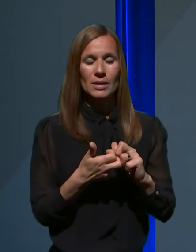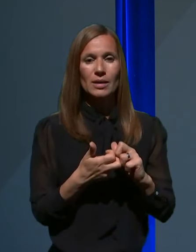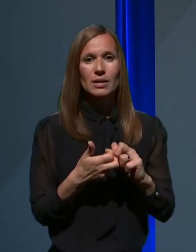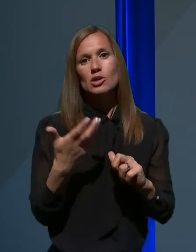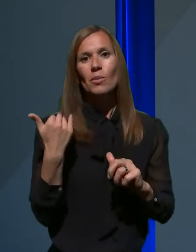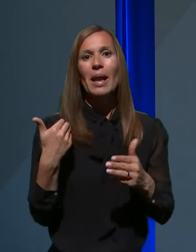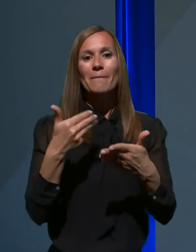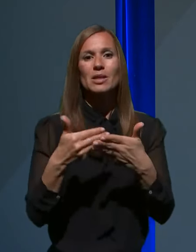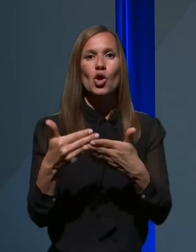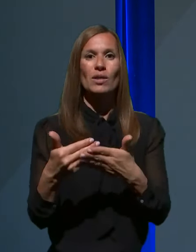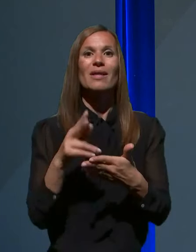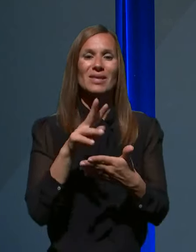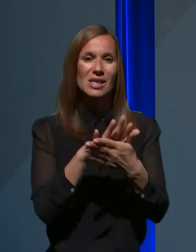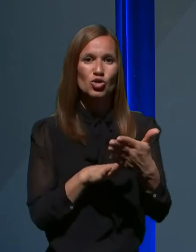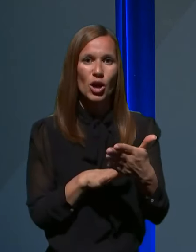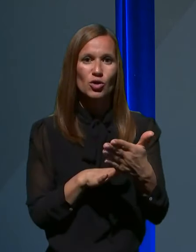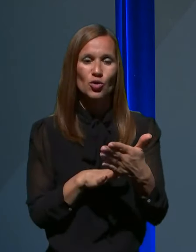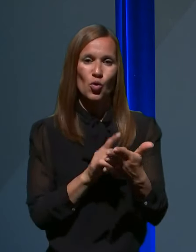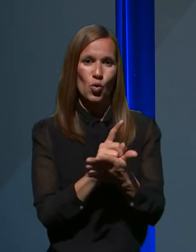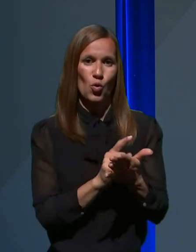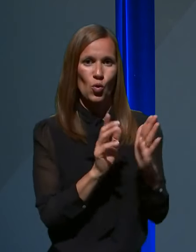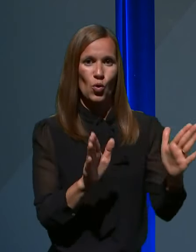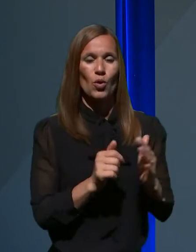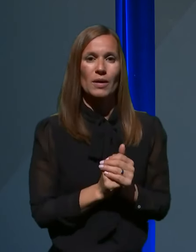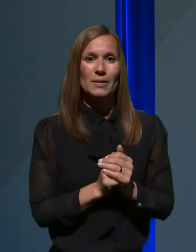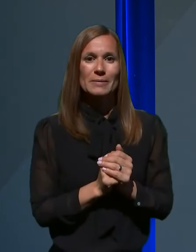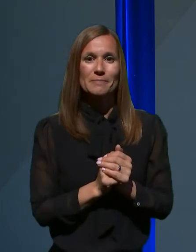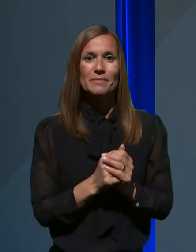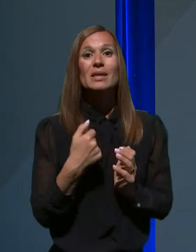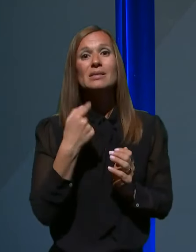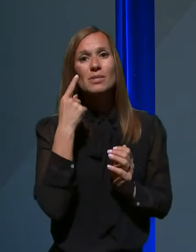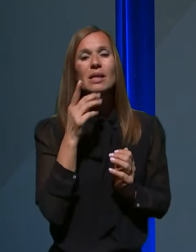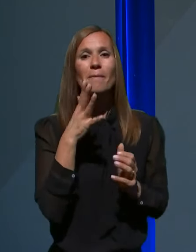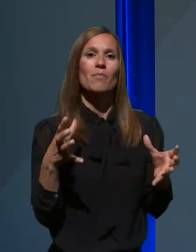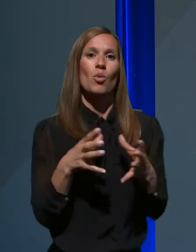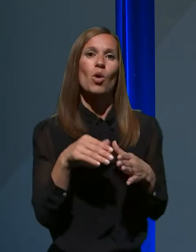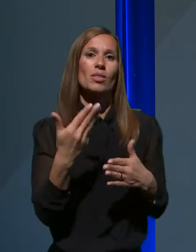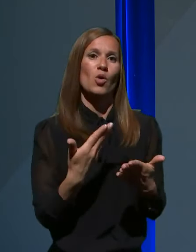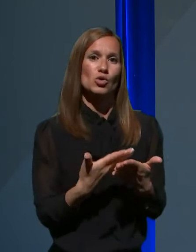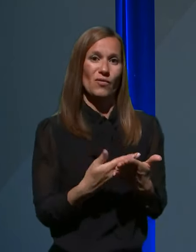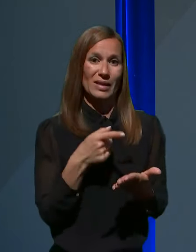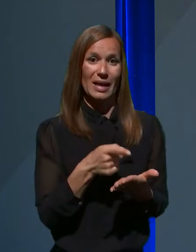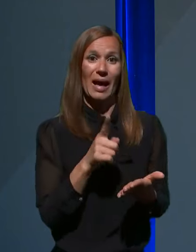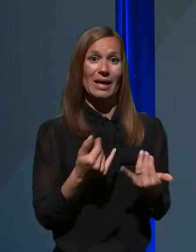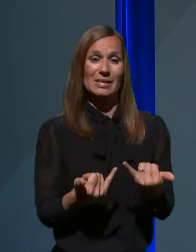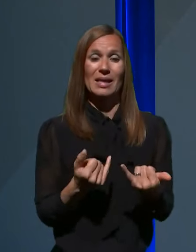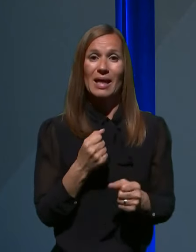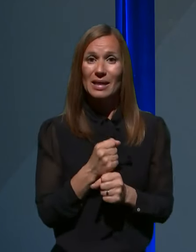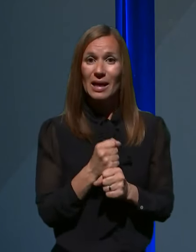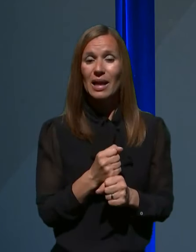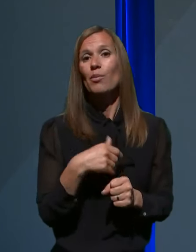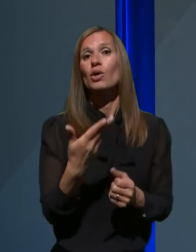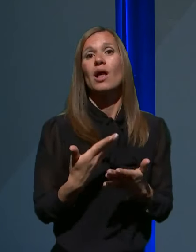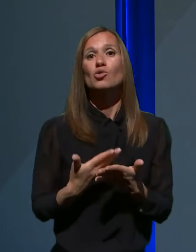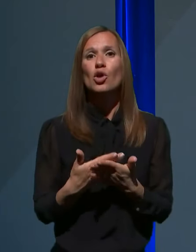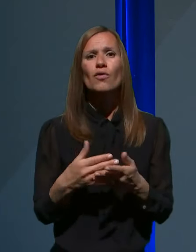samem začetku. In mislim, da bomo na osnovi tega, kar zdaj delamo in na osnovi vseh